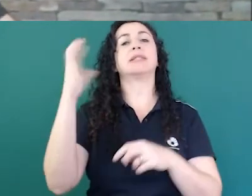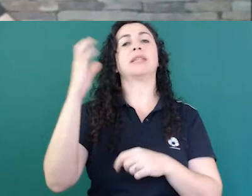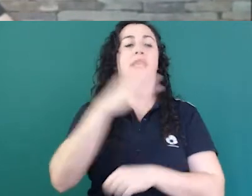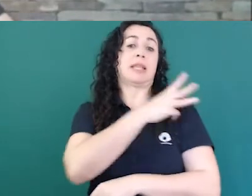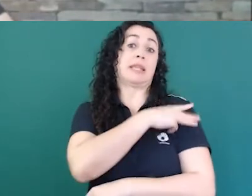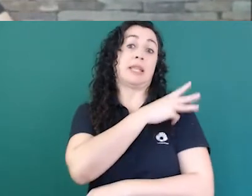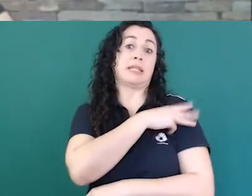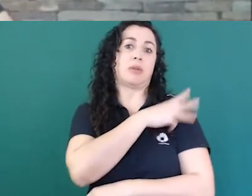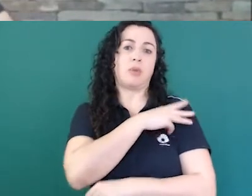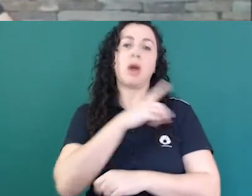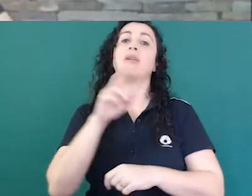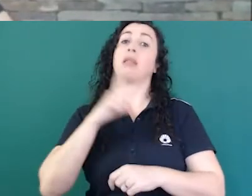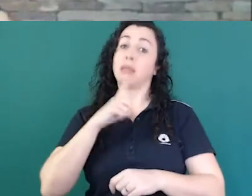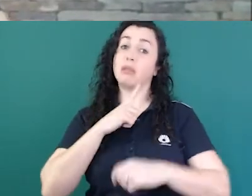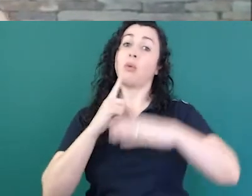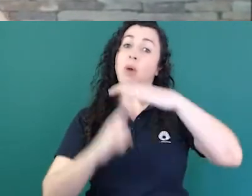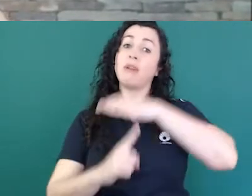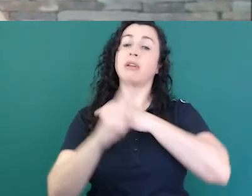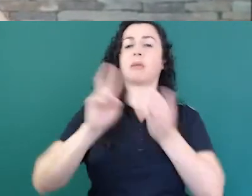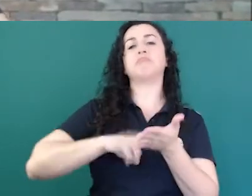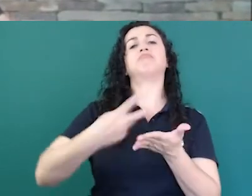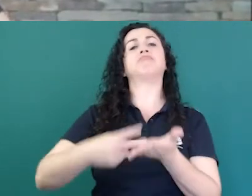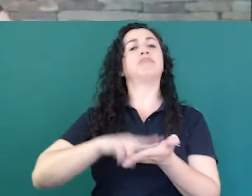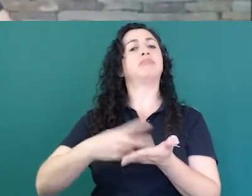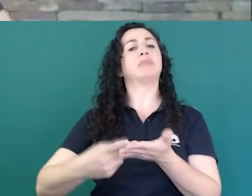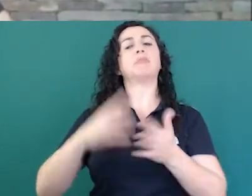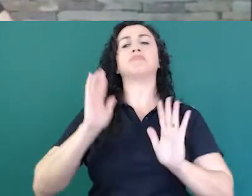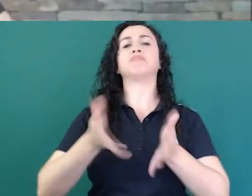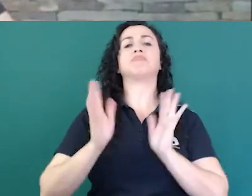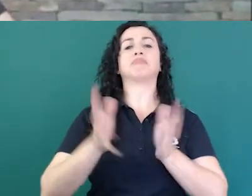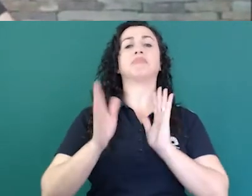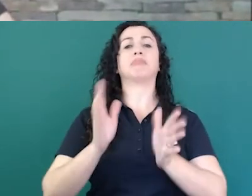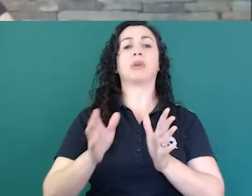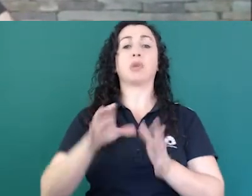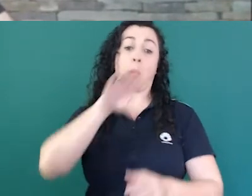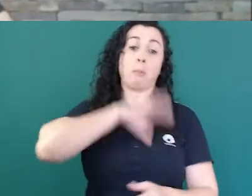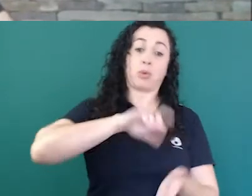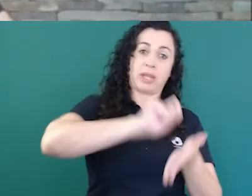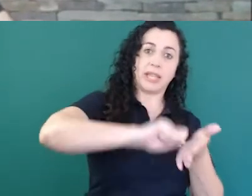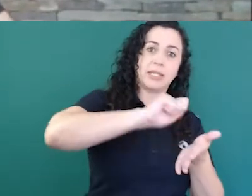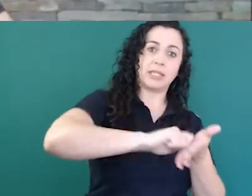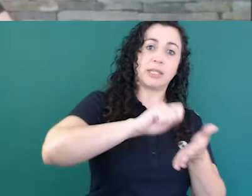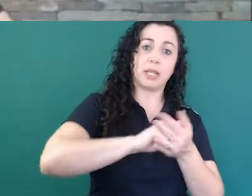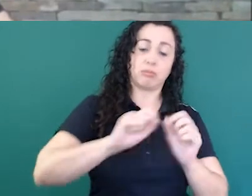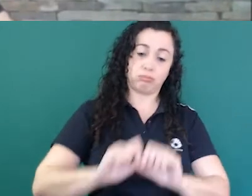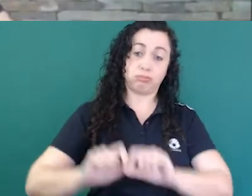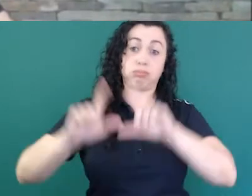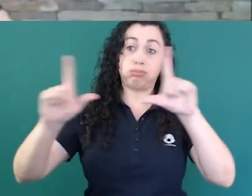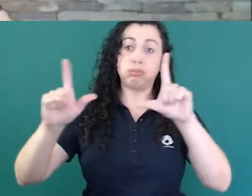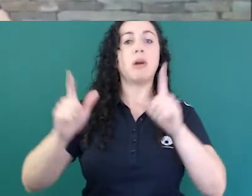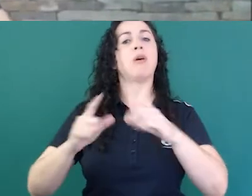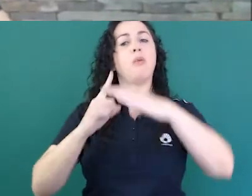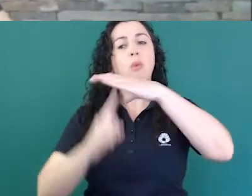em que o avatar traduzia a língua portuguesa escrita. Era da escrita para